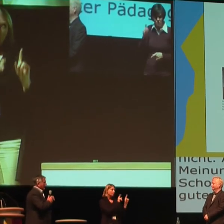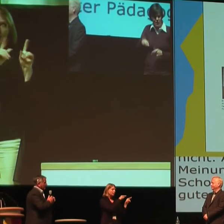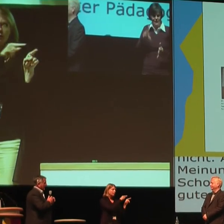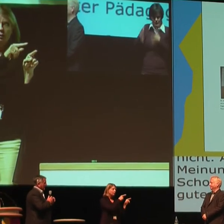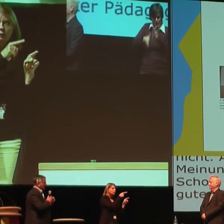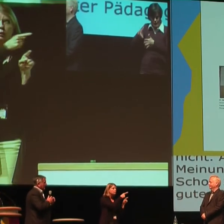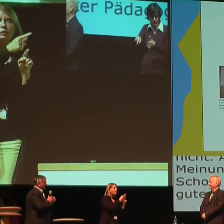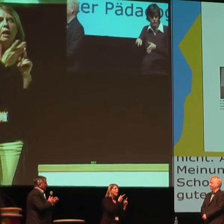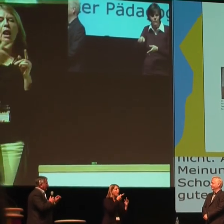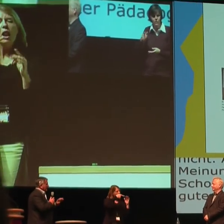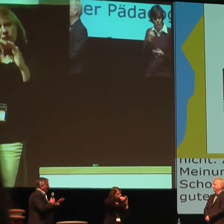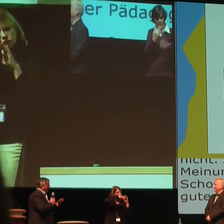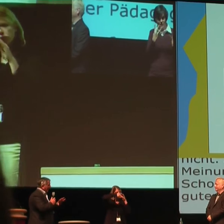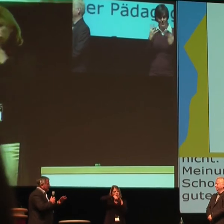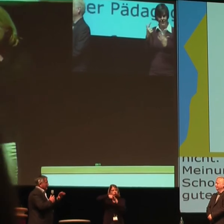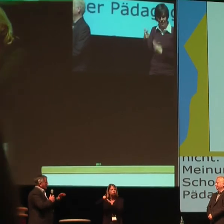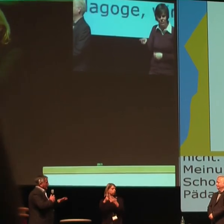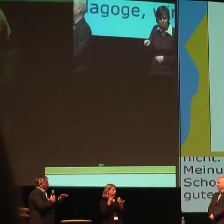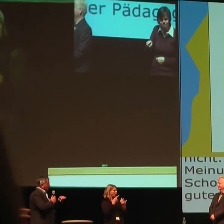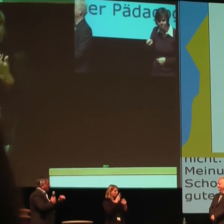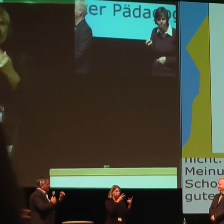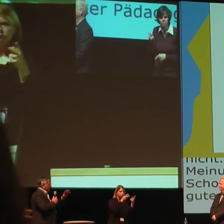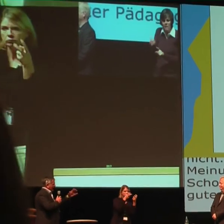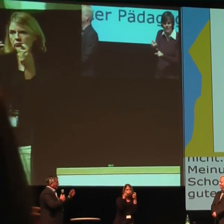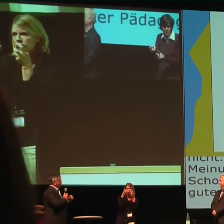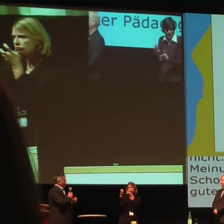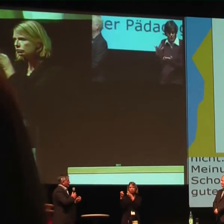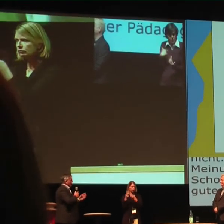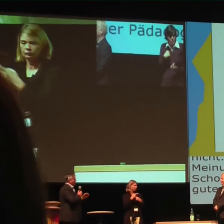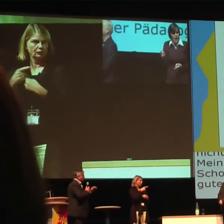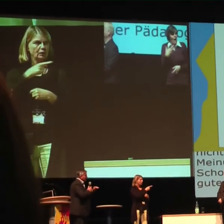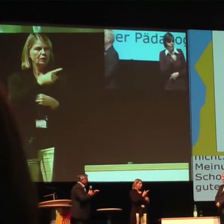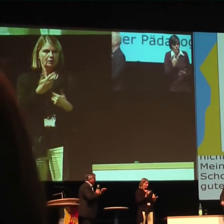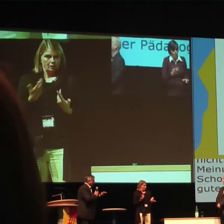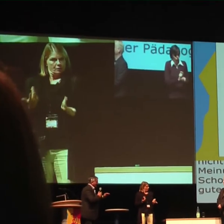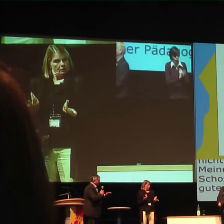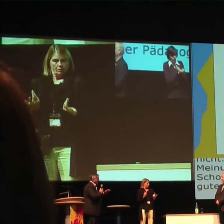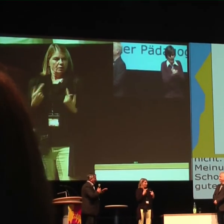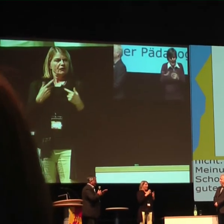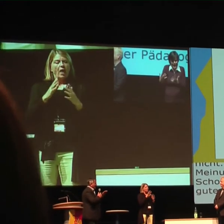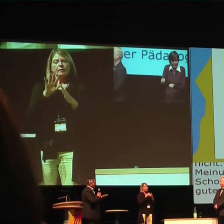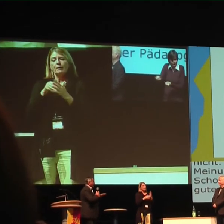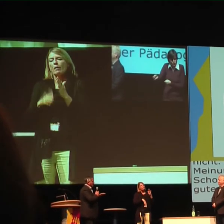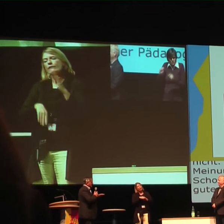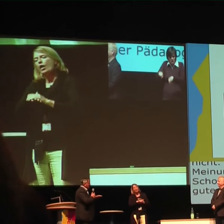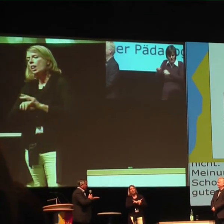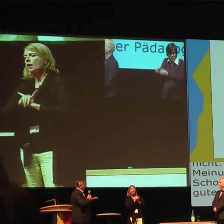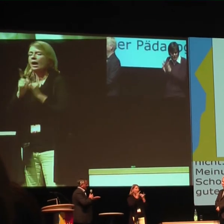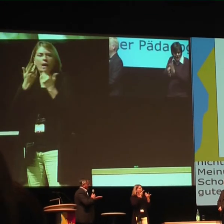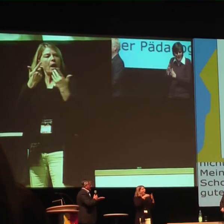nicht in der Weise, wie Sie es vielleicht noch wünschen, aber es ist ein Anfang. Ein Anfang muss immer gemacht werden.